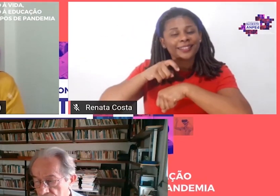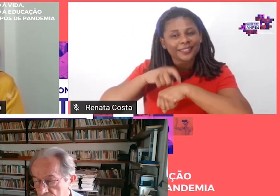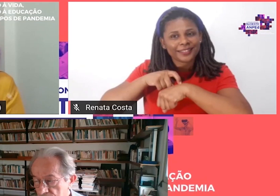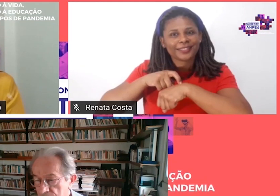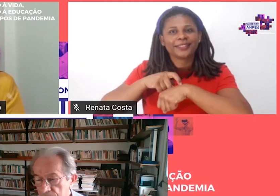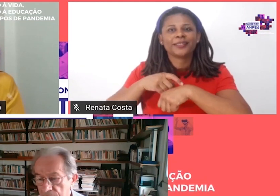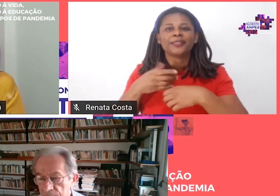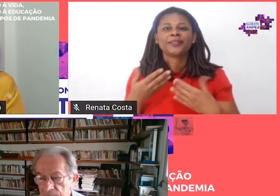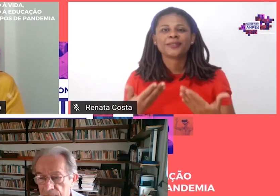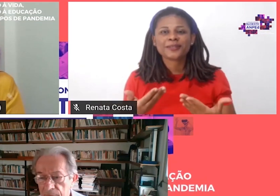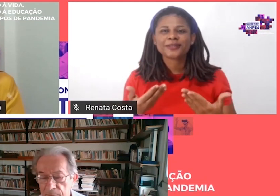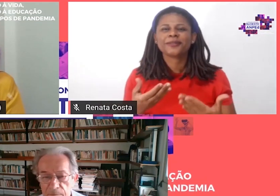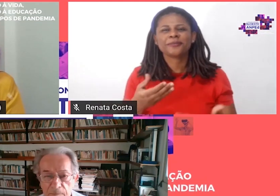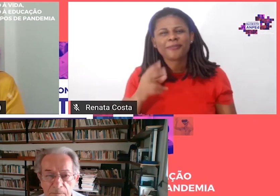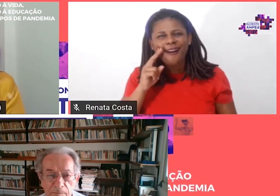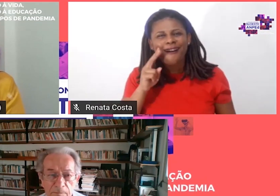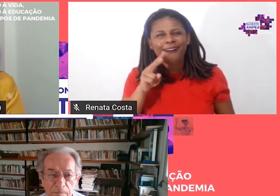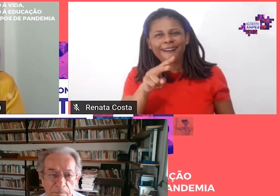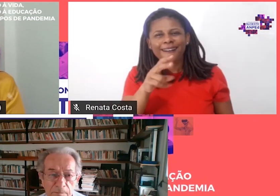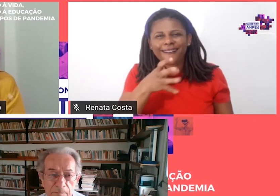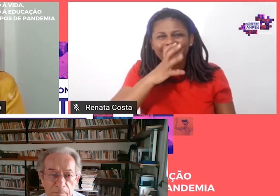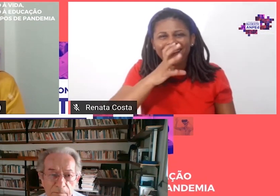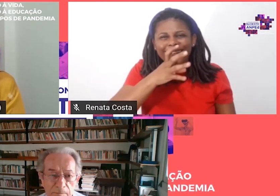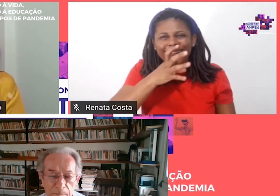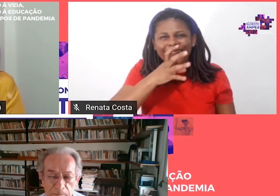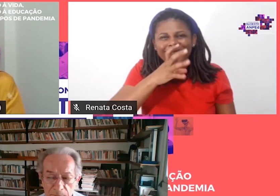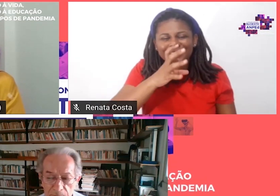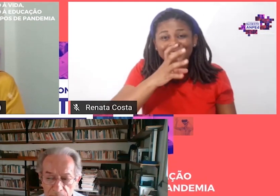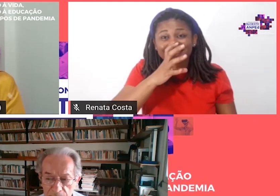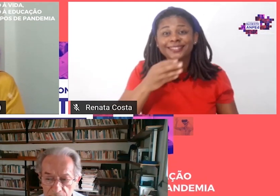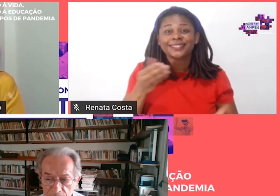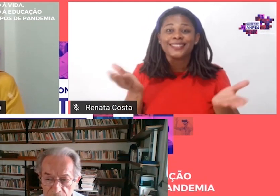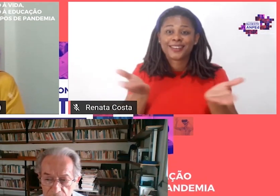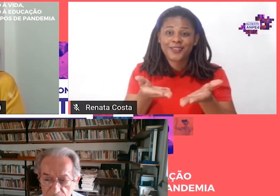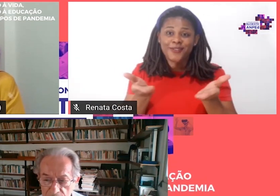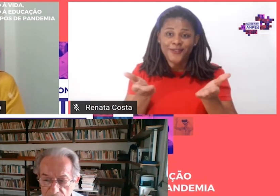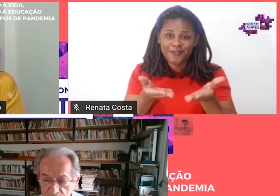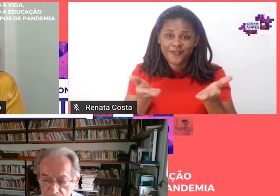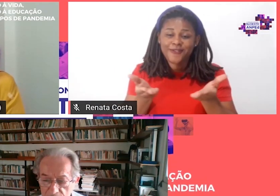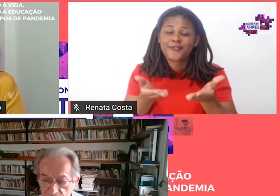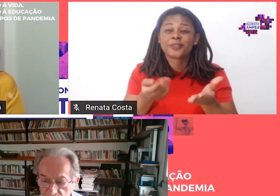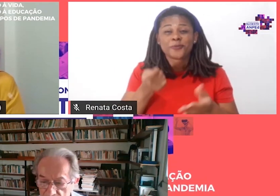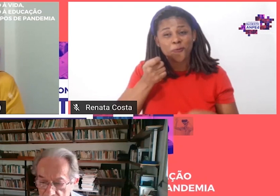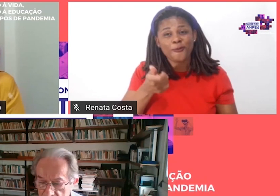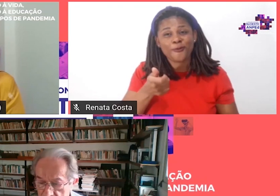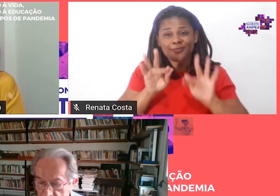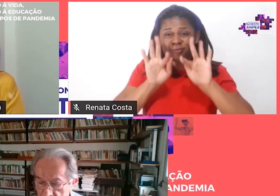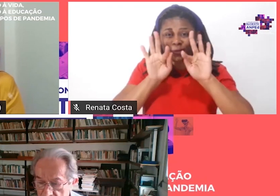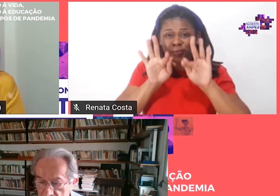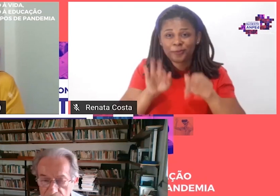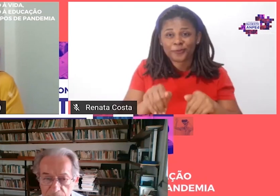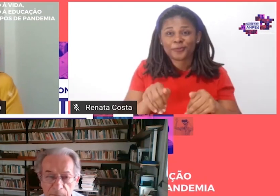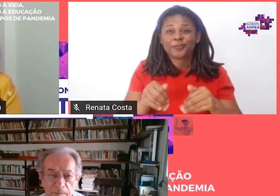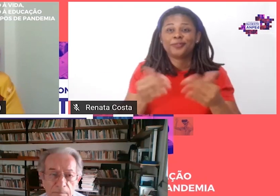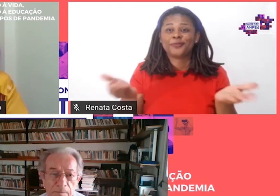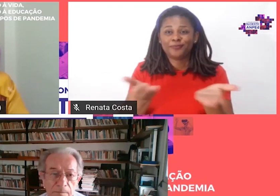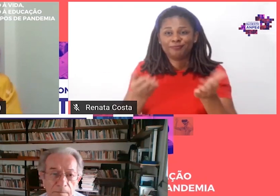ouvindo e acho que está na hora de encaminhar para o encerramento dessa homenagem.